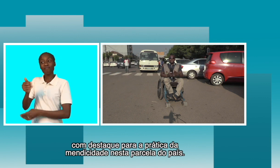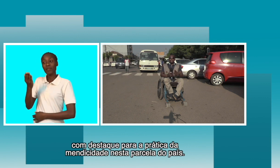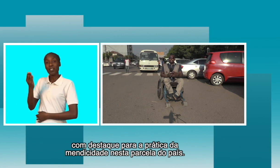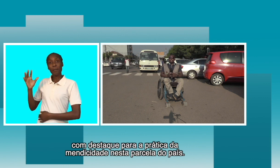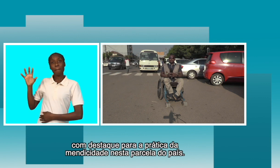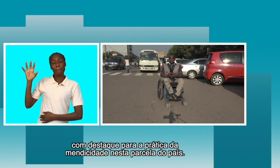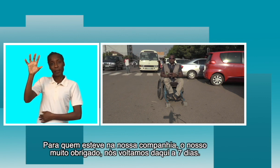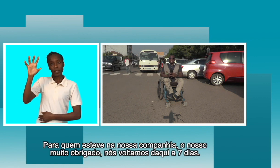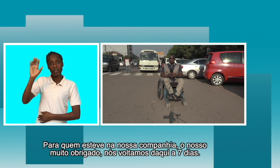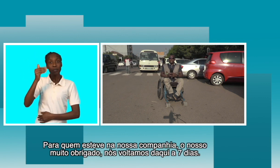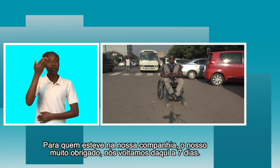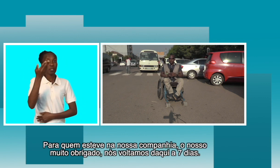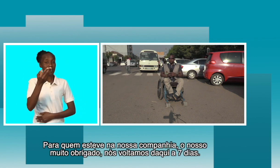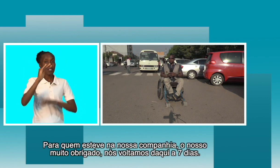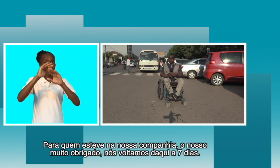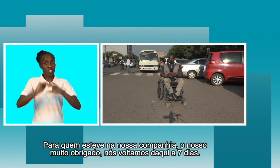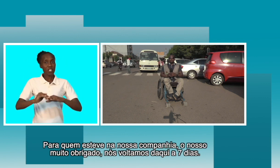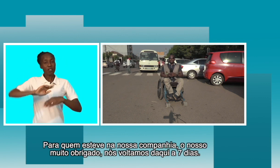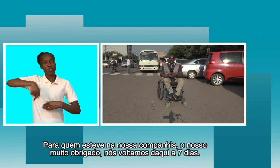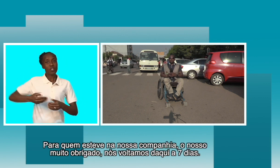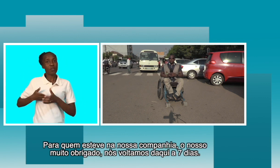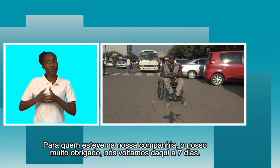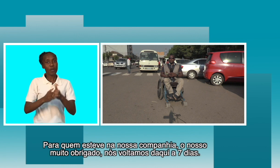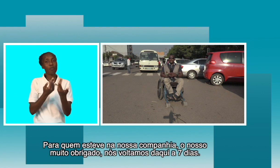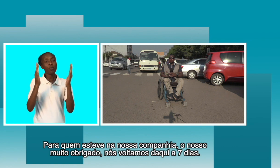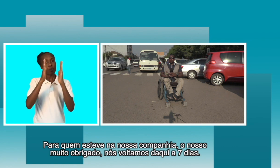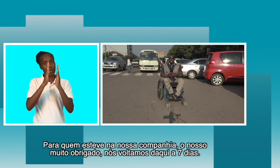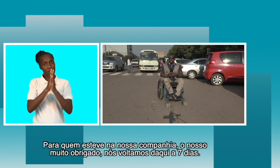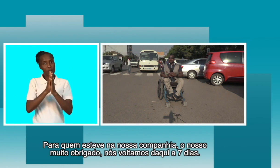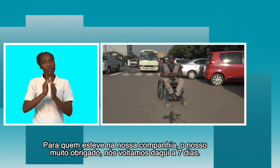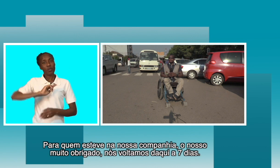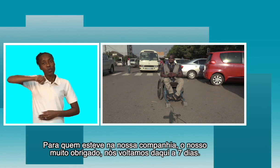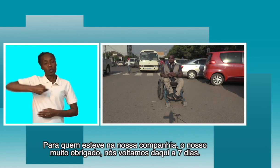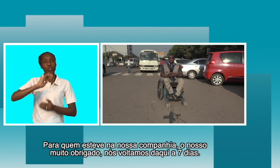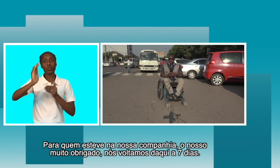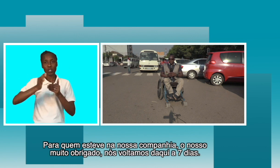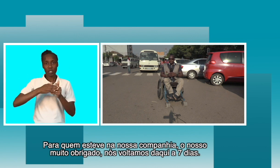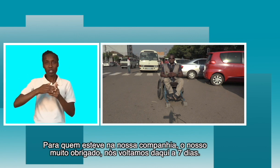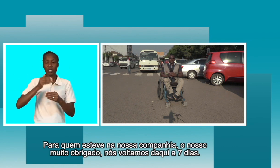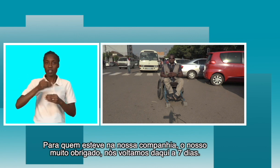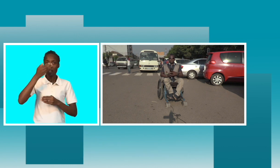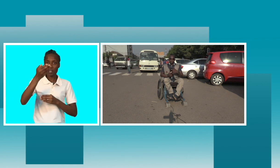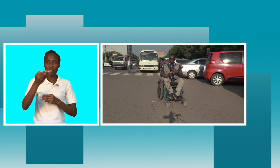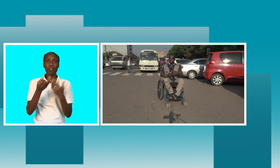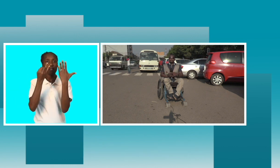Para si que esteve na nossa companhia, o nosso muito obrigado. Nós voltamos daqui a sete dias. Até lá. Então, lá.